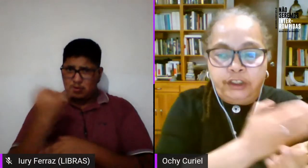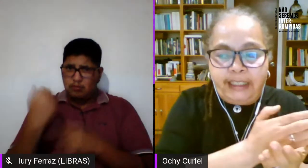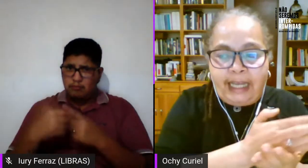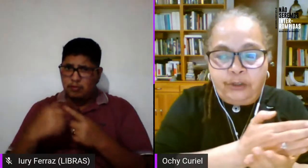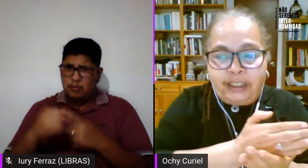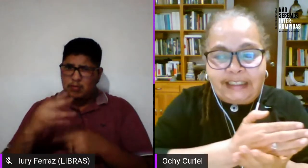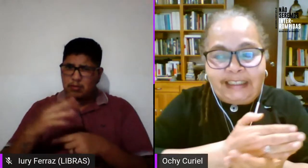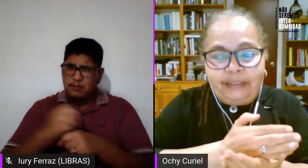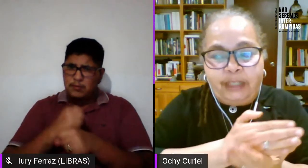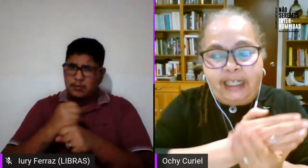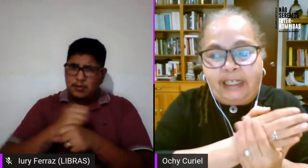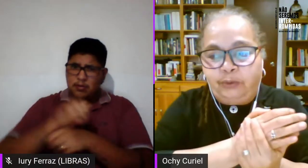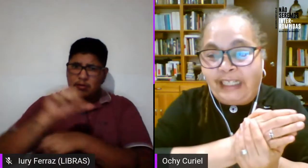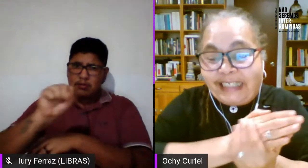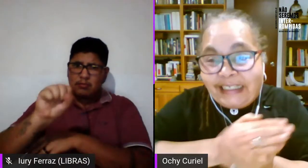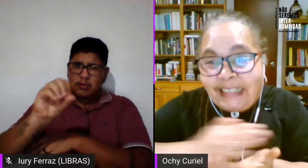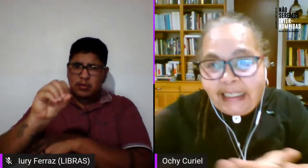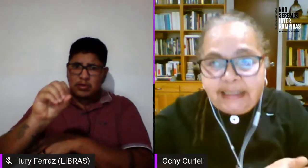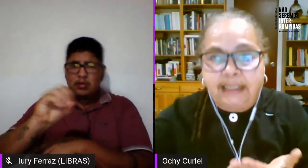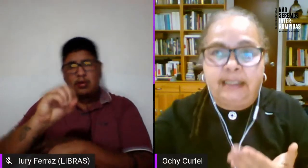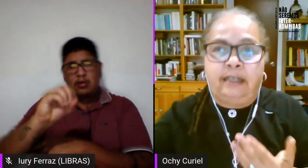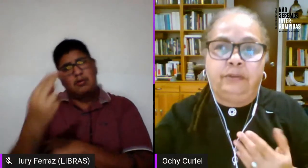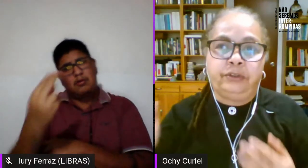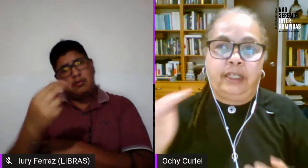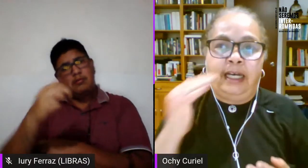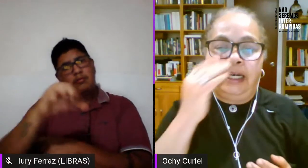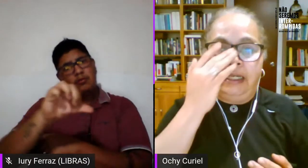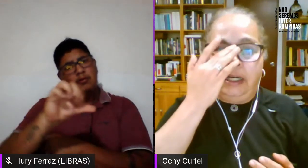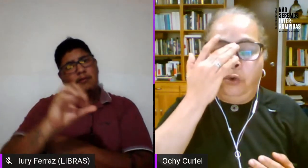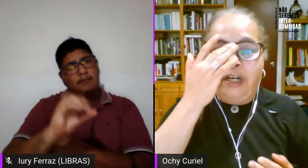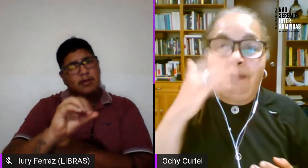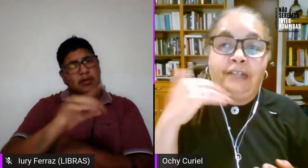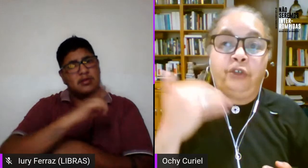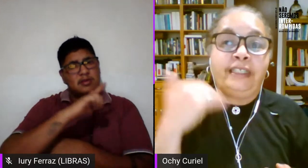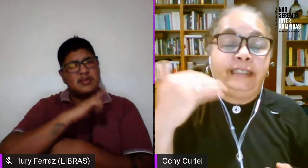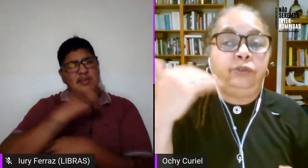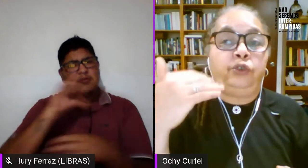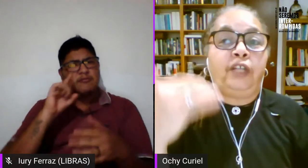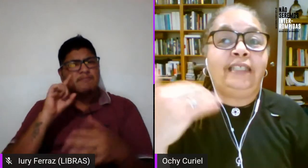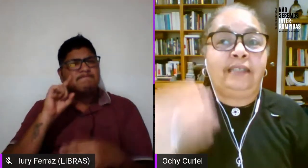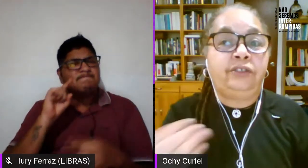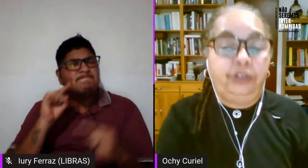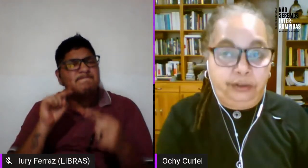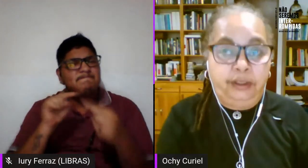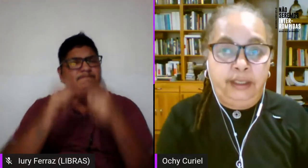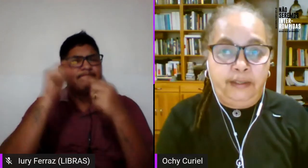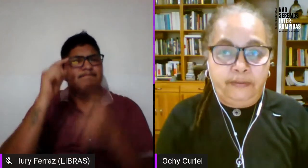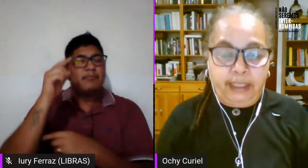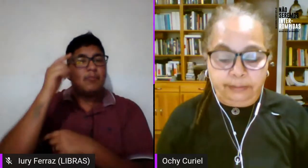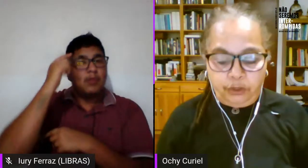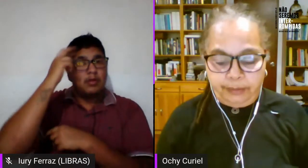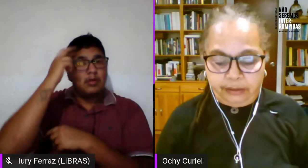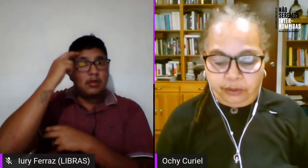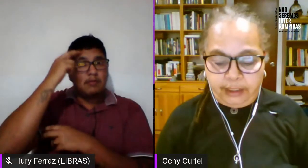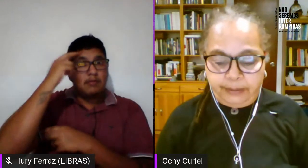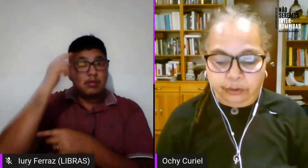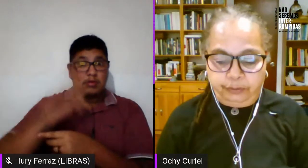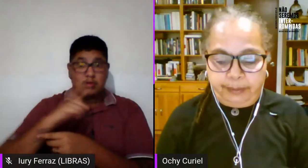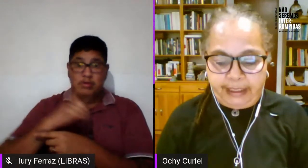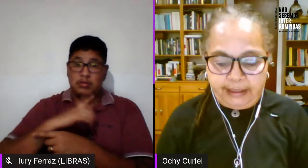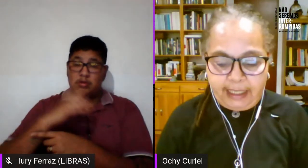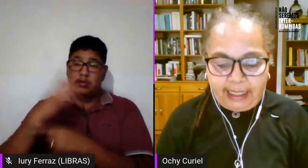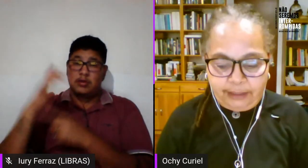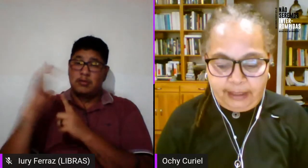donde hay una tendencia digamos a una mayor institucionalización del movimiento